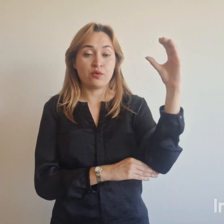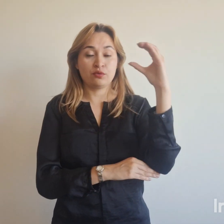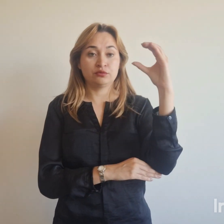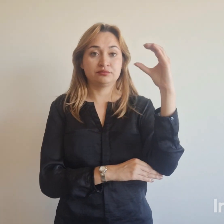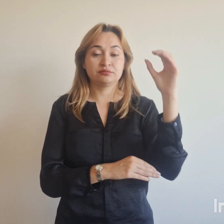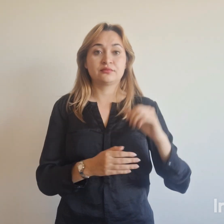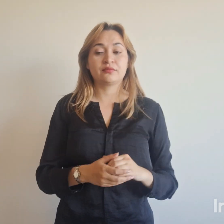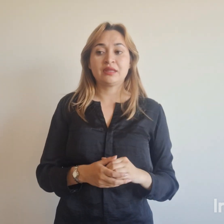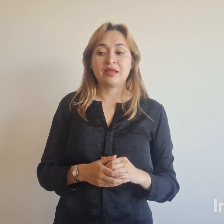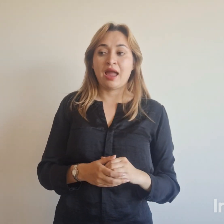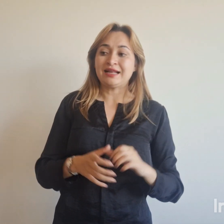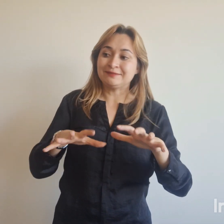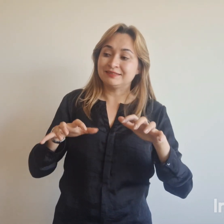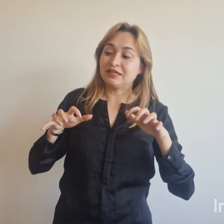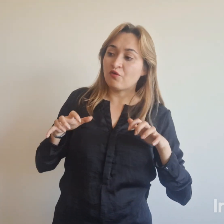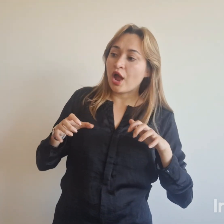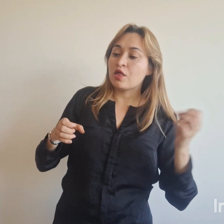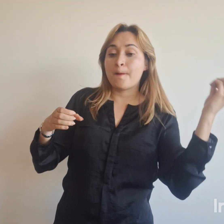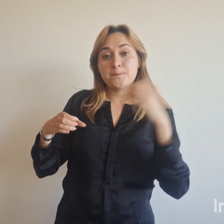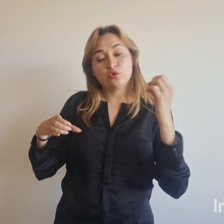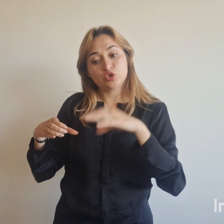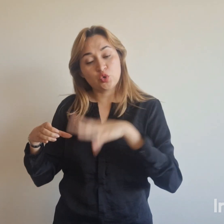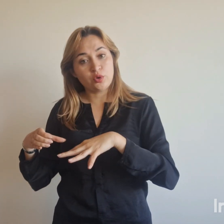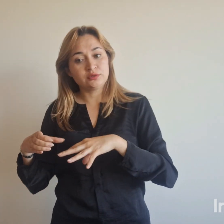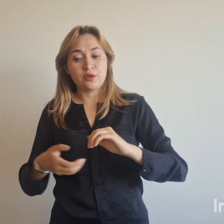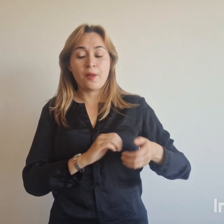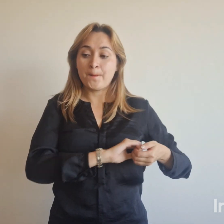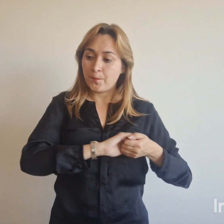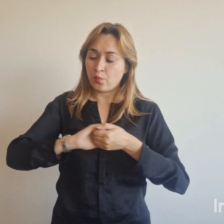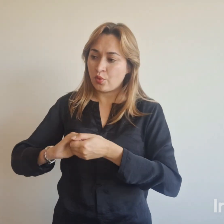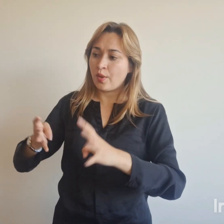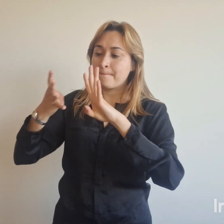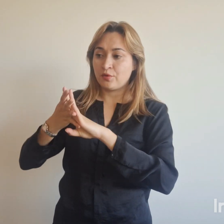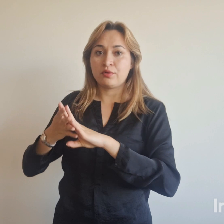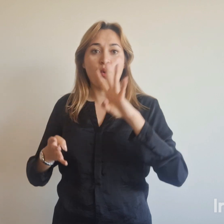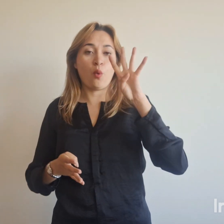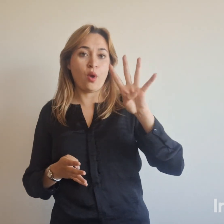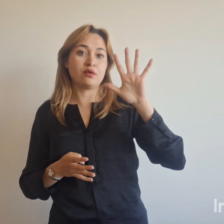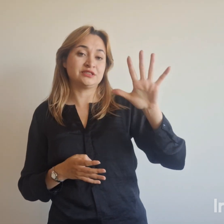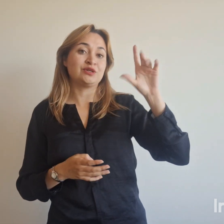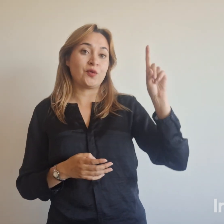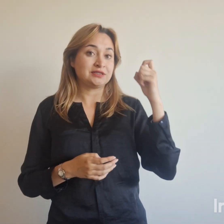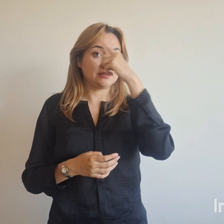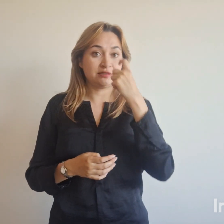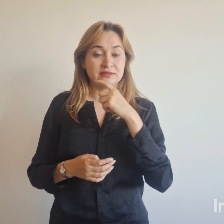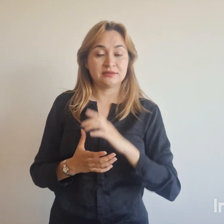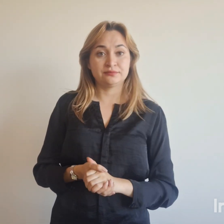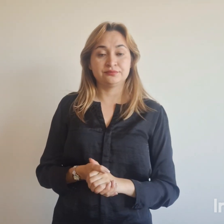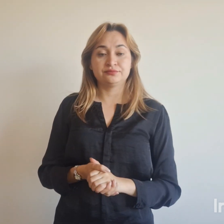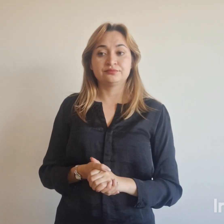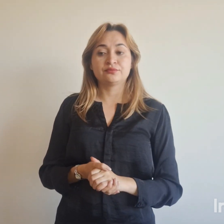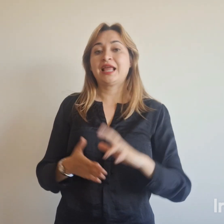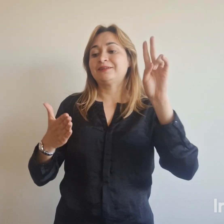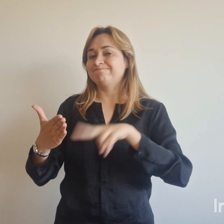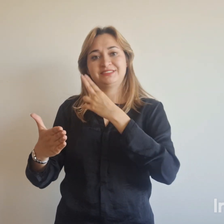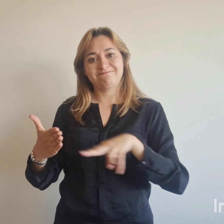jornada de recolección de residuos posconsumo, programada para los días 4, 5 y 6 de septiembre, ha sido cancelada.